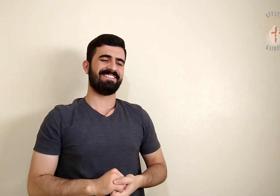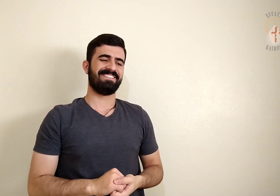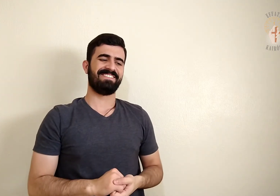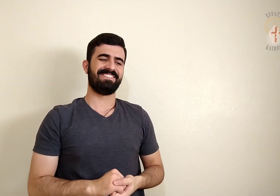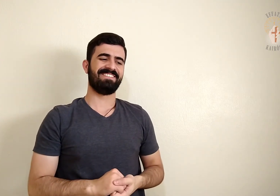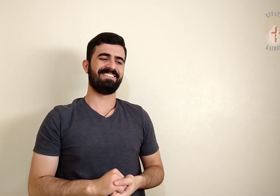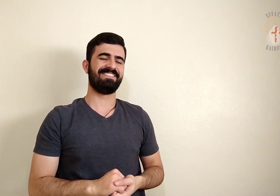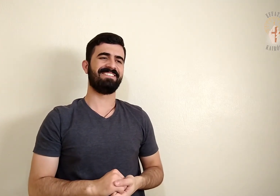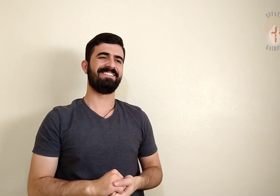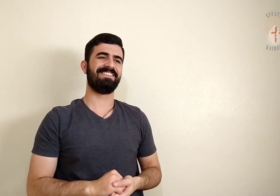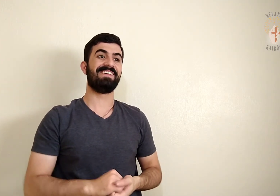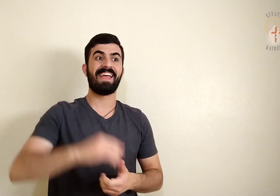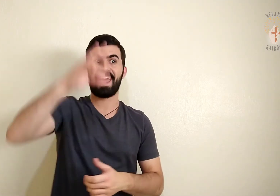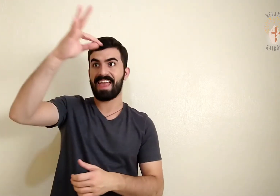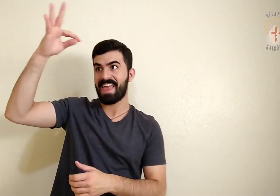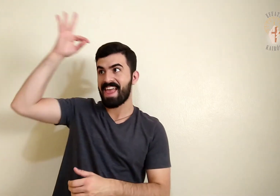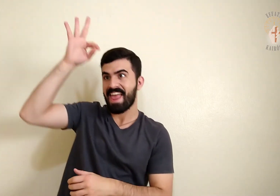Ele me glorificará.